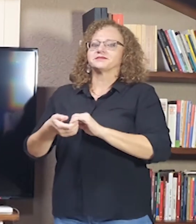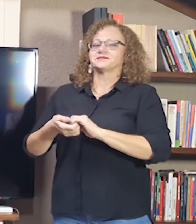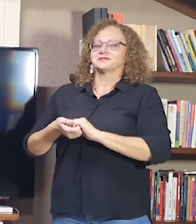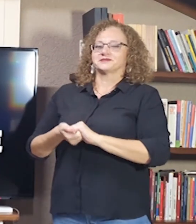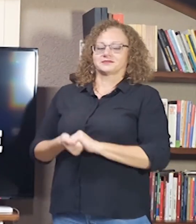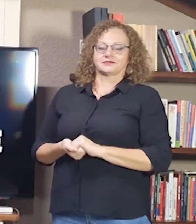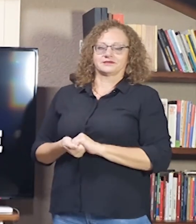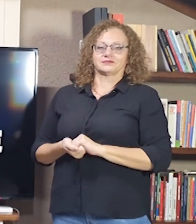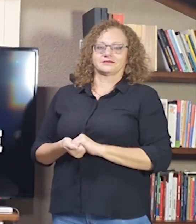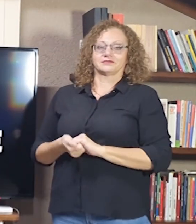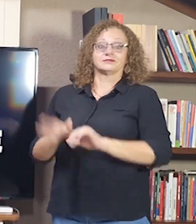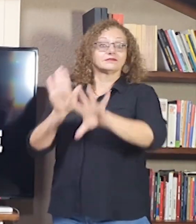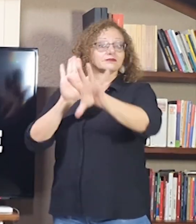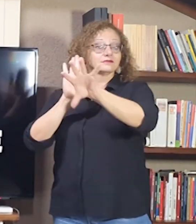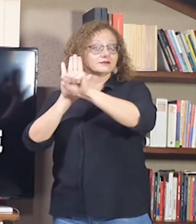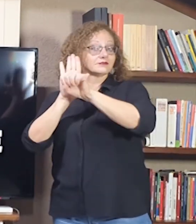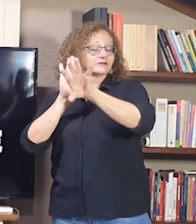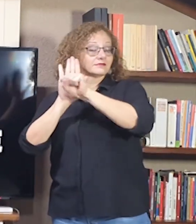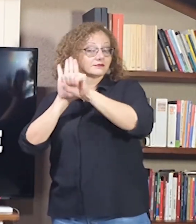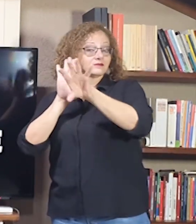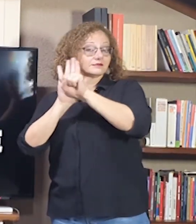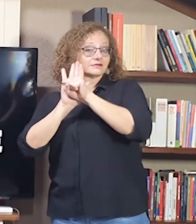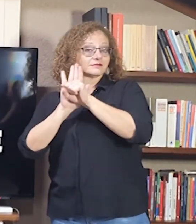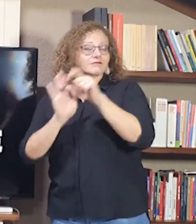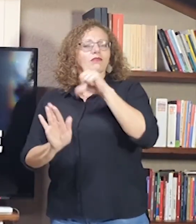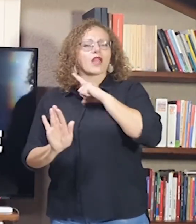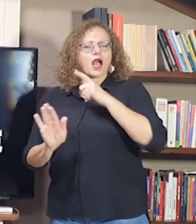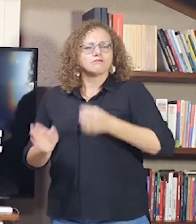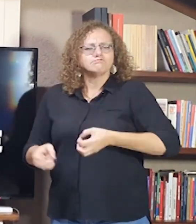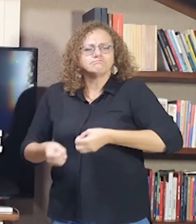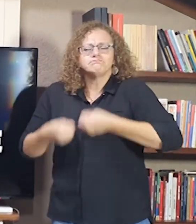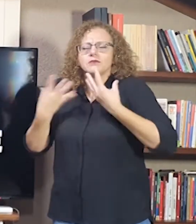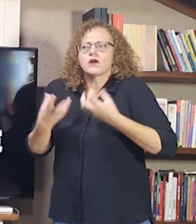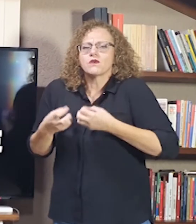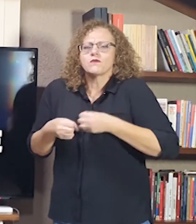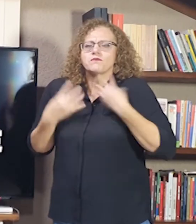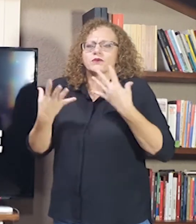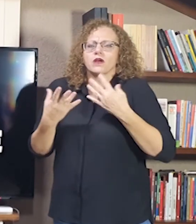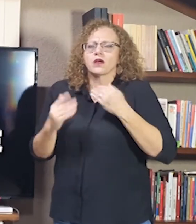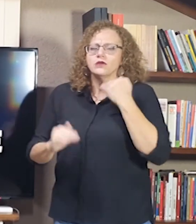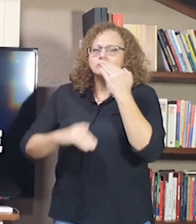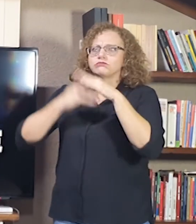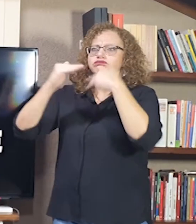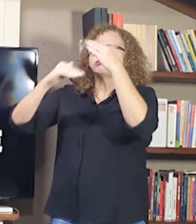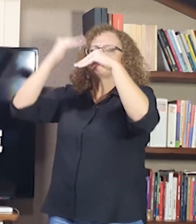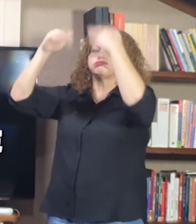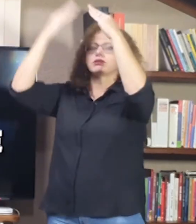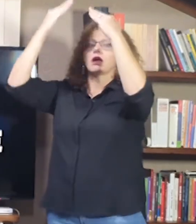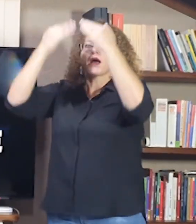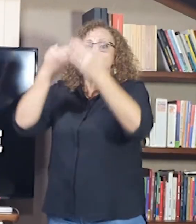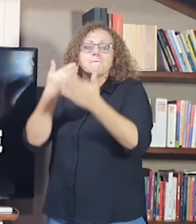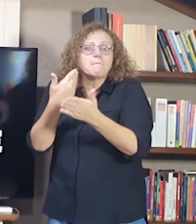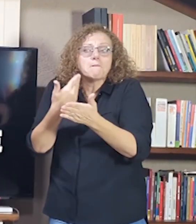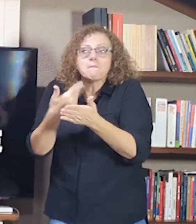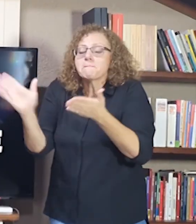A iconicidade está presente na expressão e na evolução desta língua.